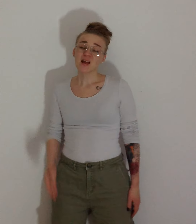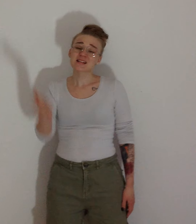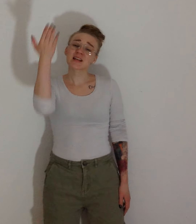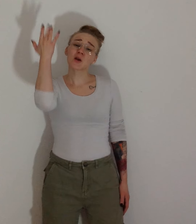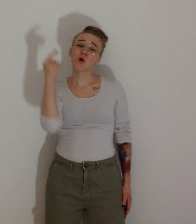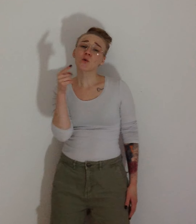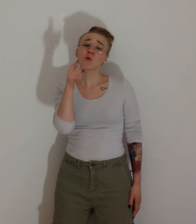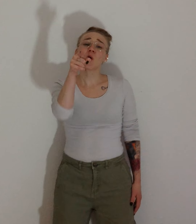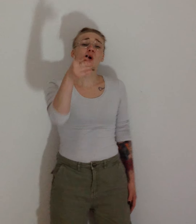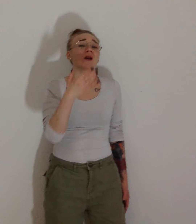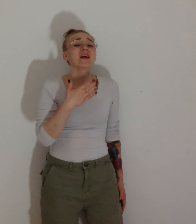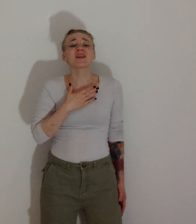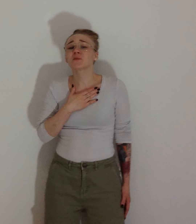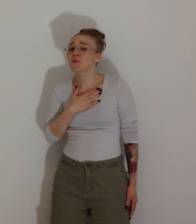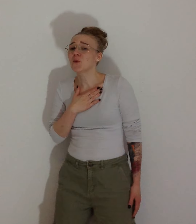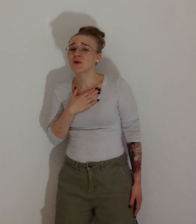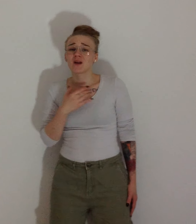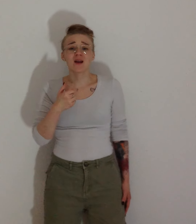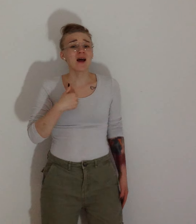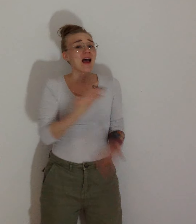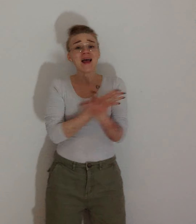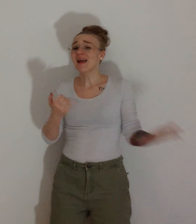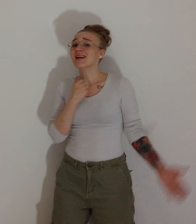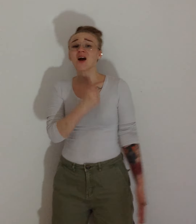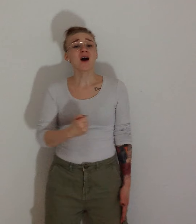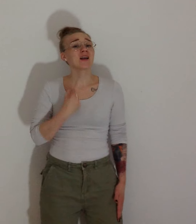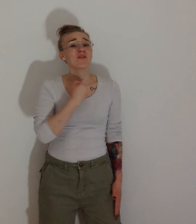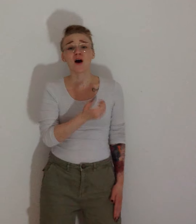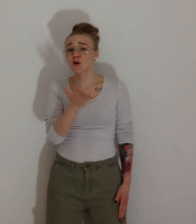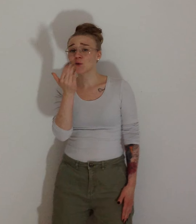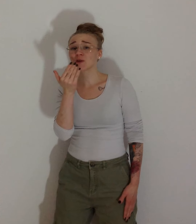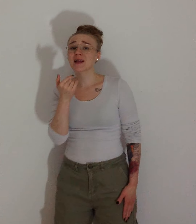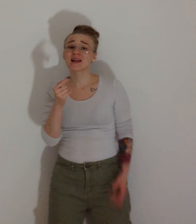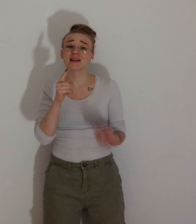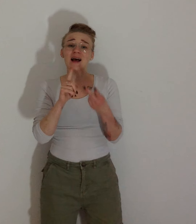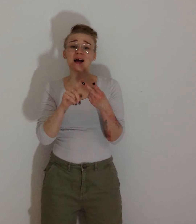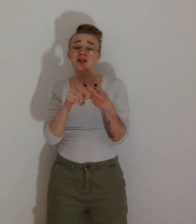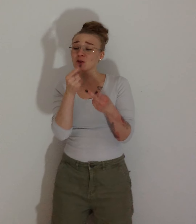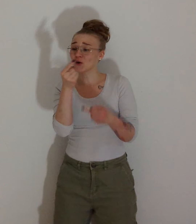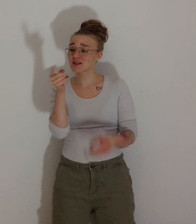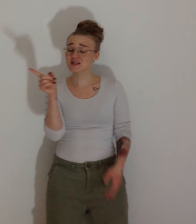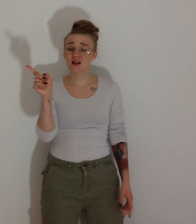Silloin kun olin muu, en kaivannut ketään toista.